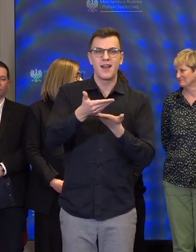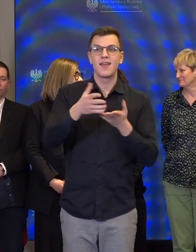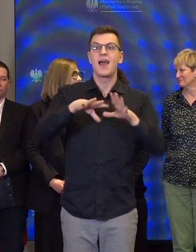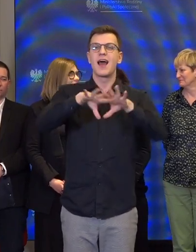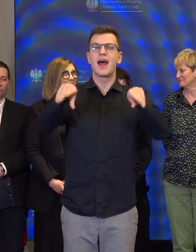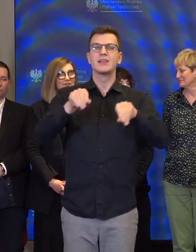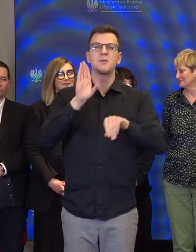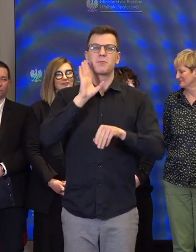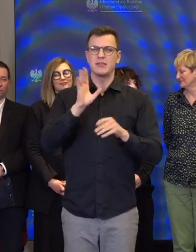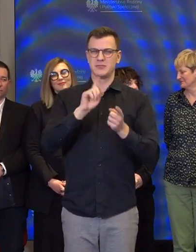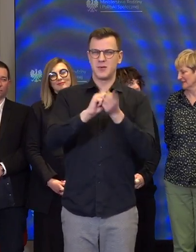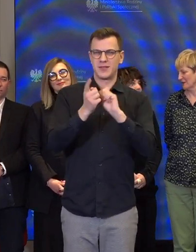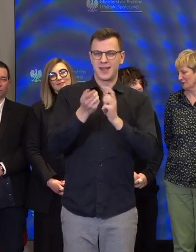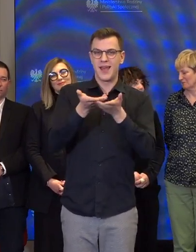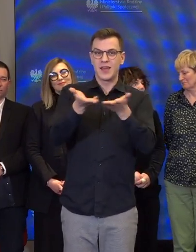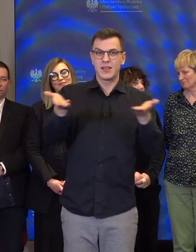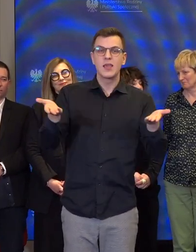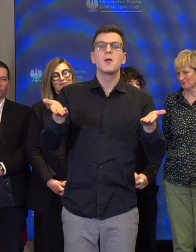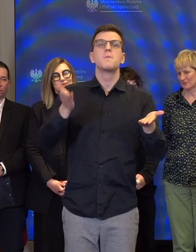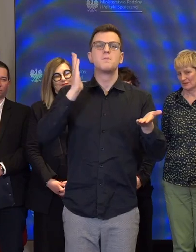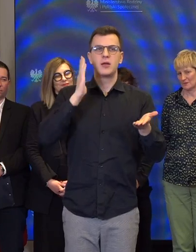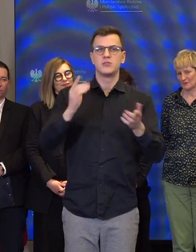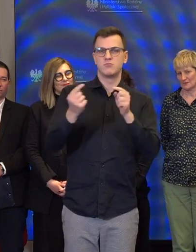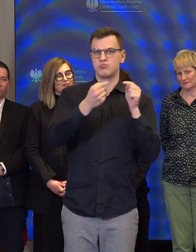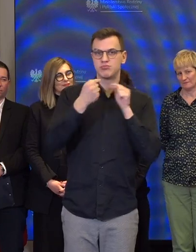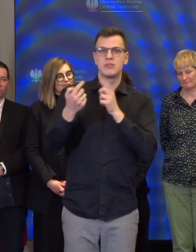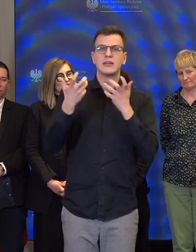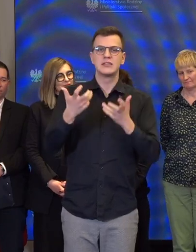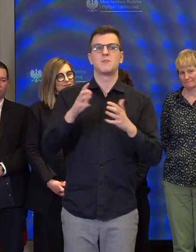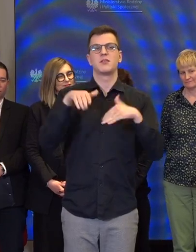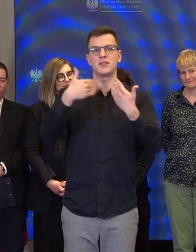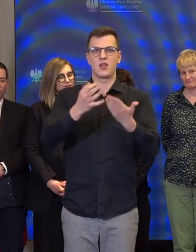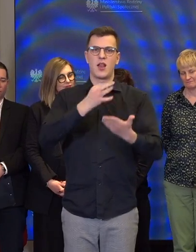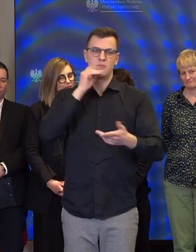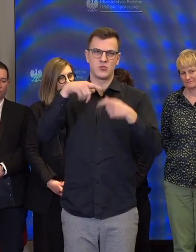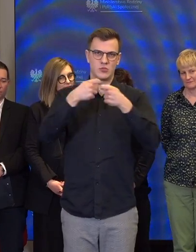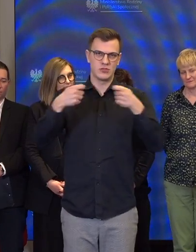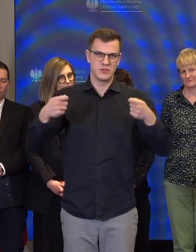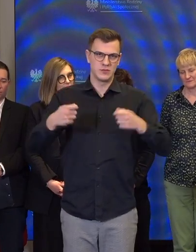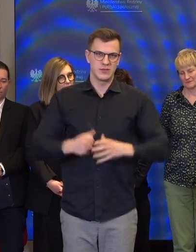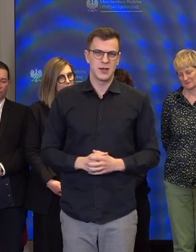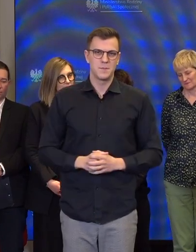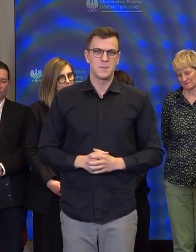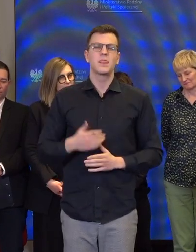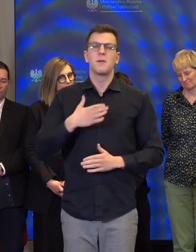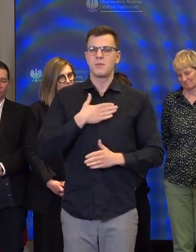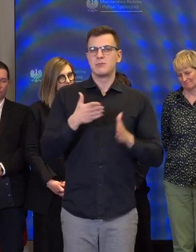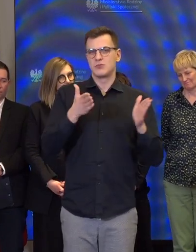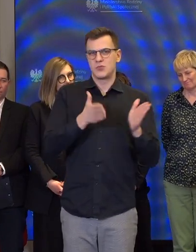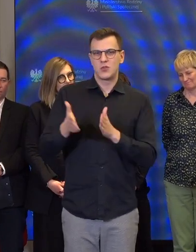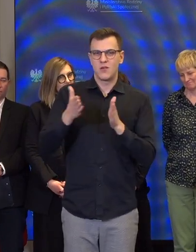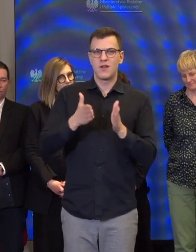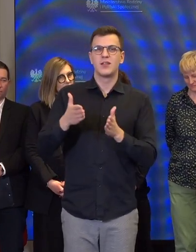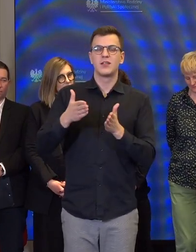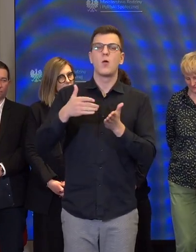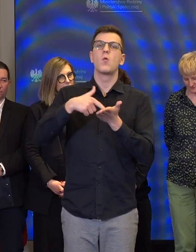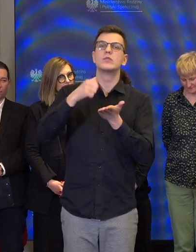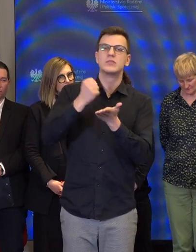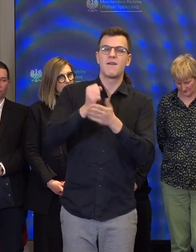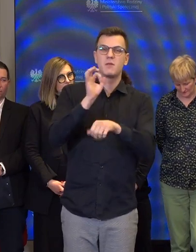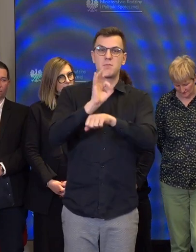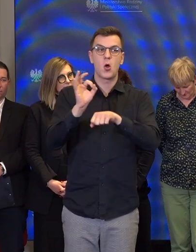będziemy pracowali, aby te rozwiązania były jak najlepsze. My mamy przygotowany projekt ustawy. Założenia dzisiaj